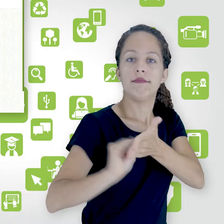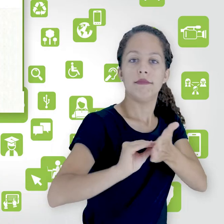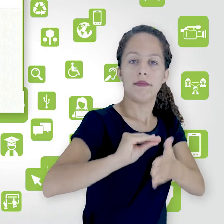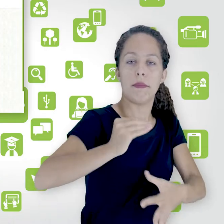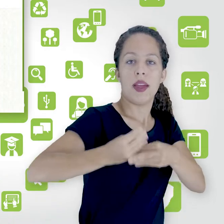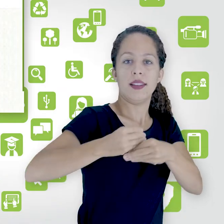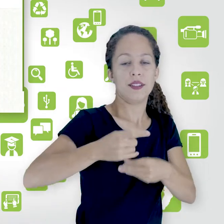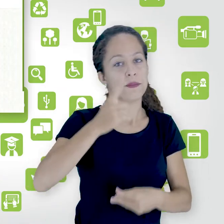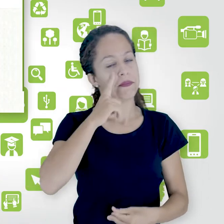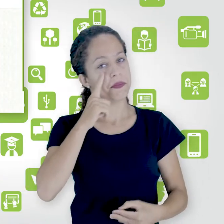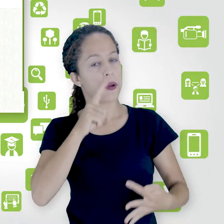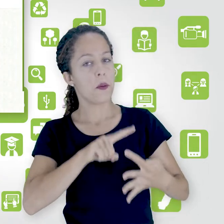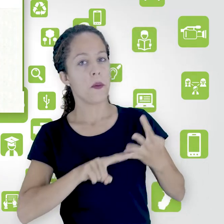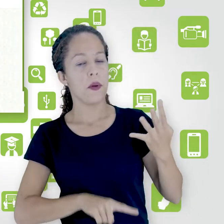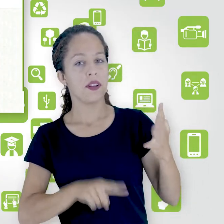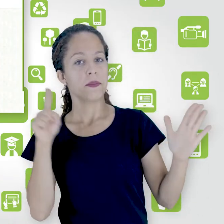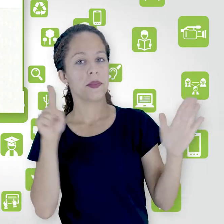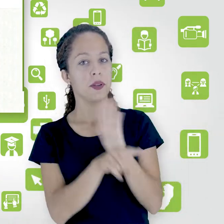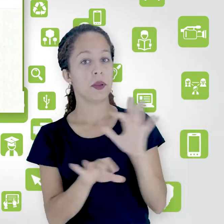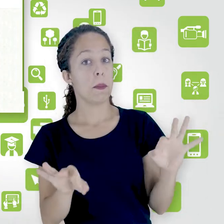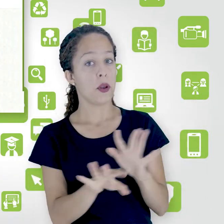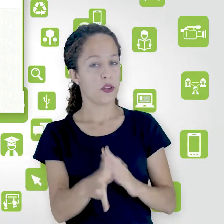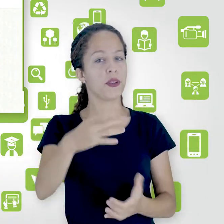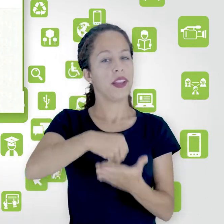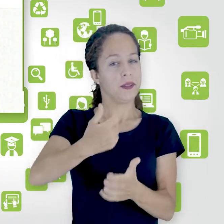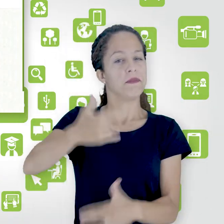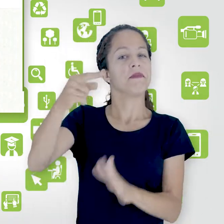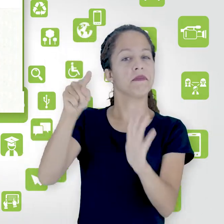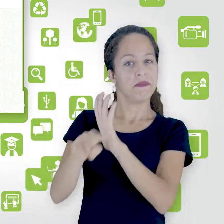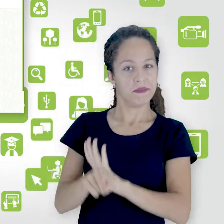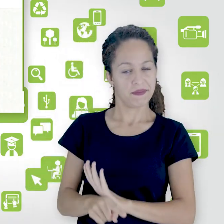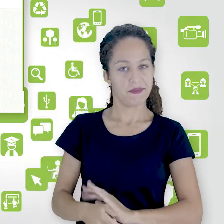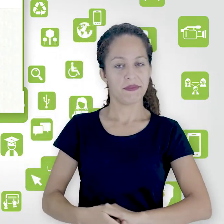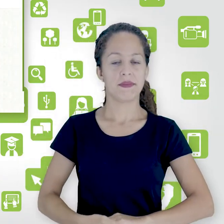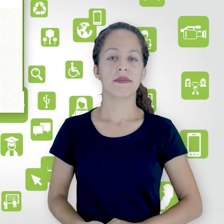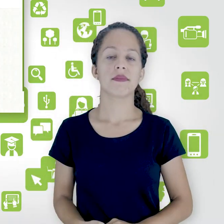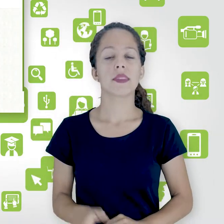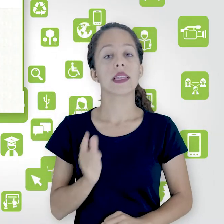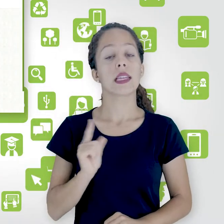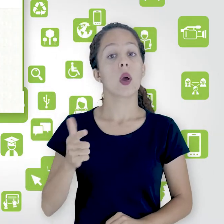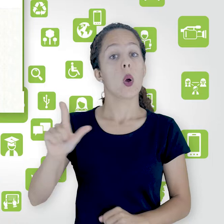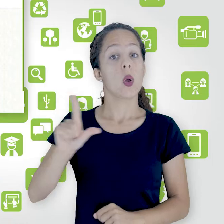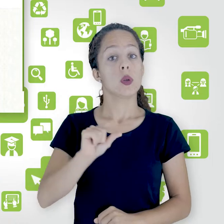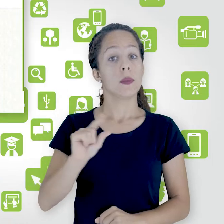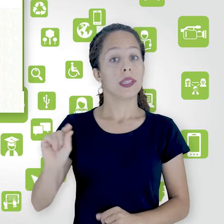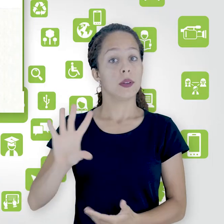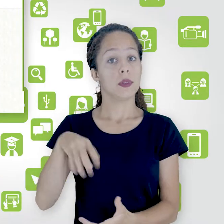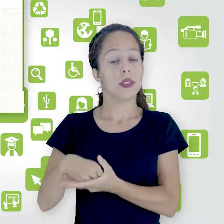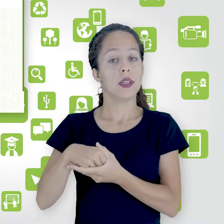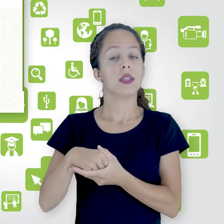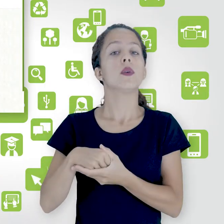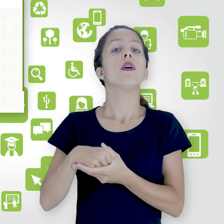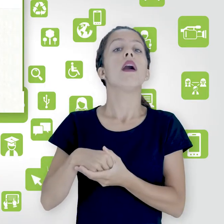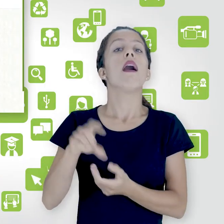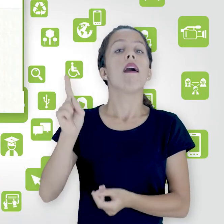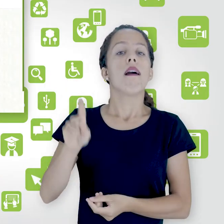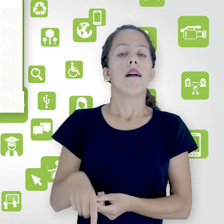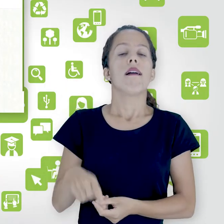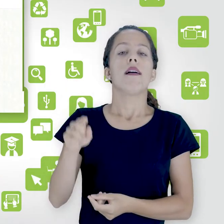E aqui estão as 4 perguntas já inseridas no questionário. Outra opção que a gente tem também é de adicionar perguntas